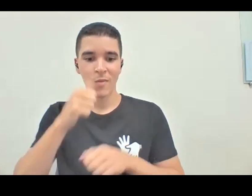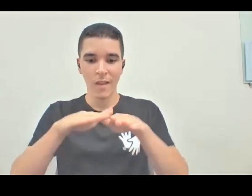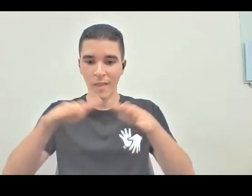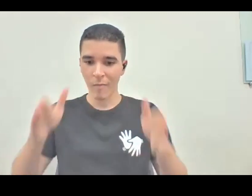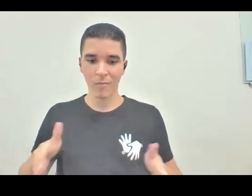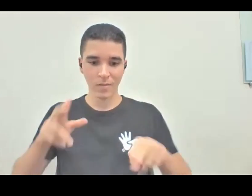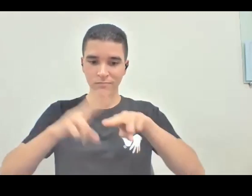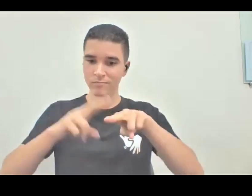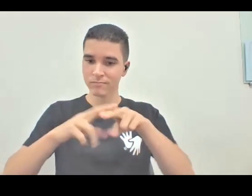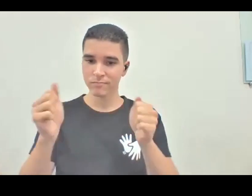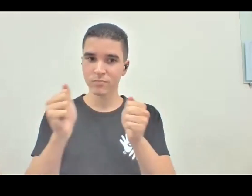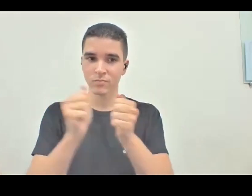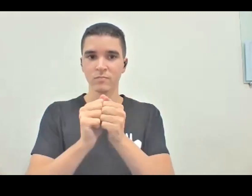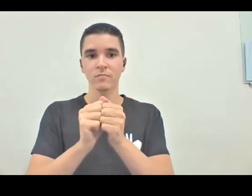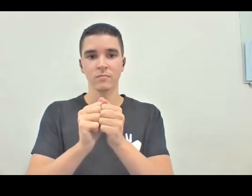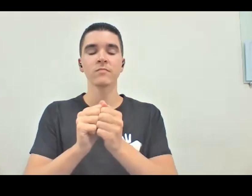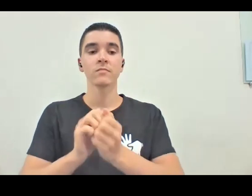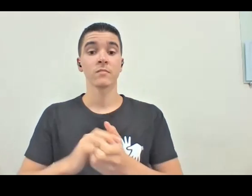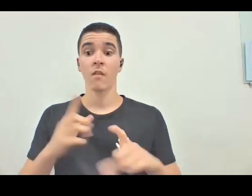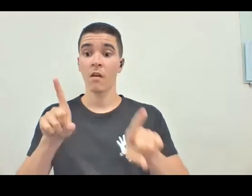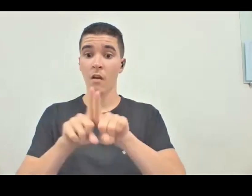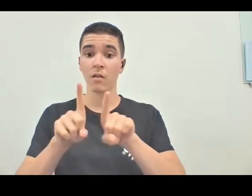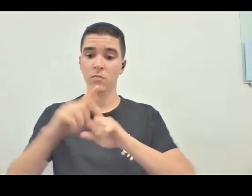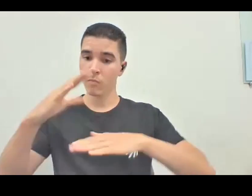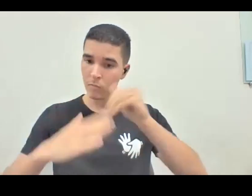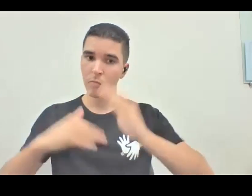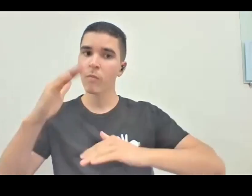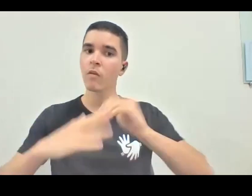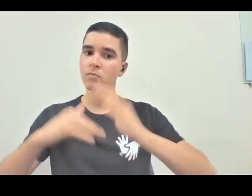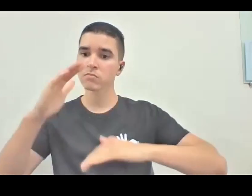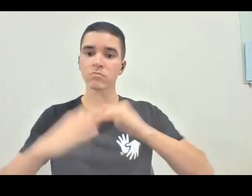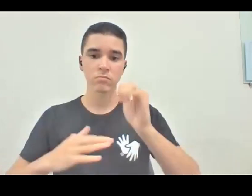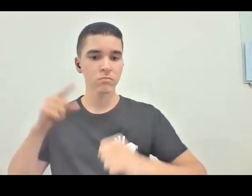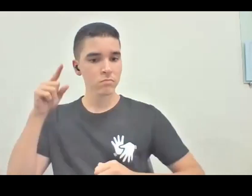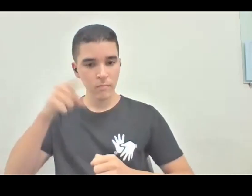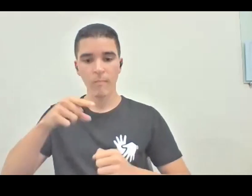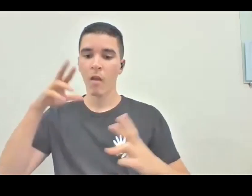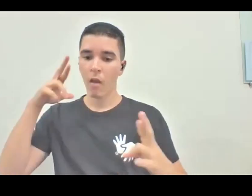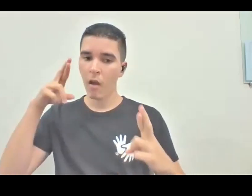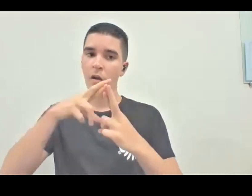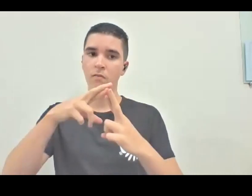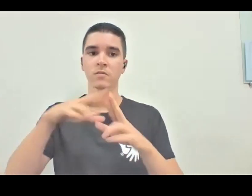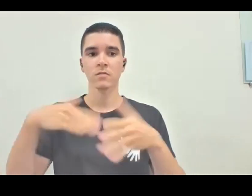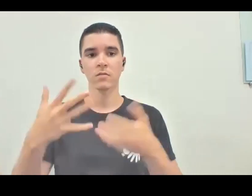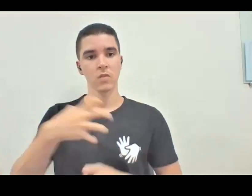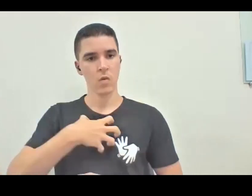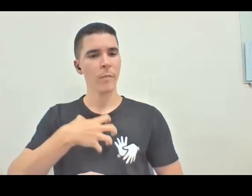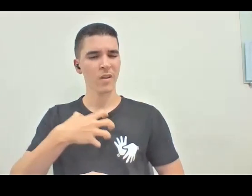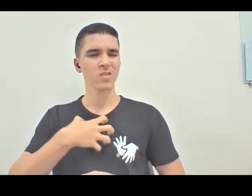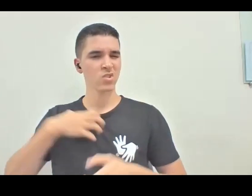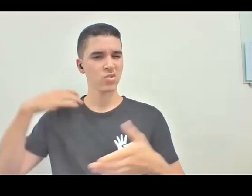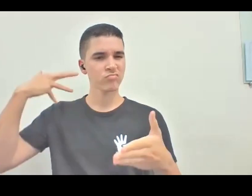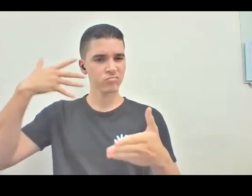e também profissionais que vêm sendo referência. Isso deu para sentir ao longo dos dias, pelos